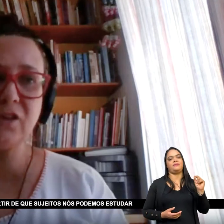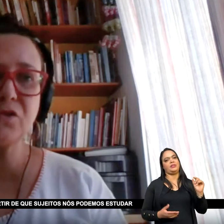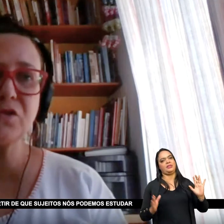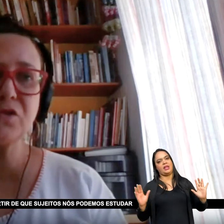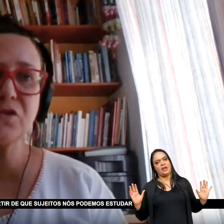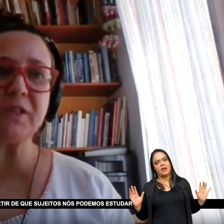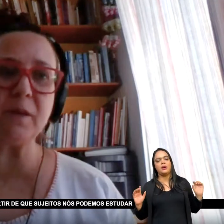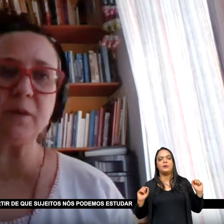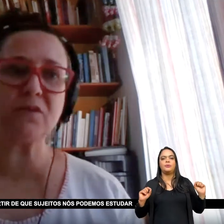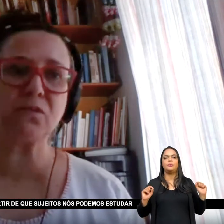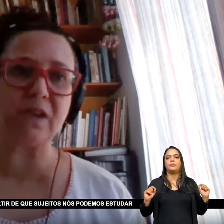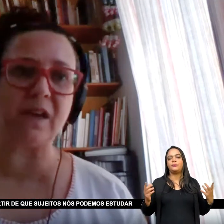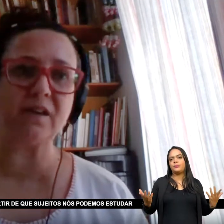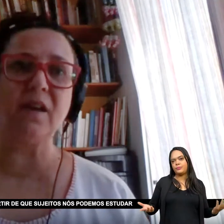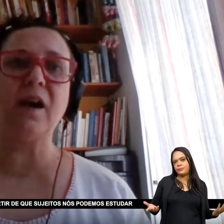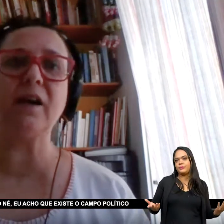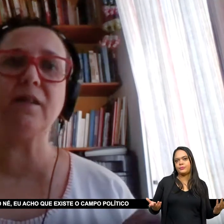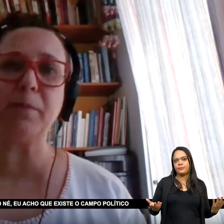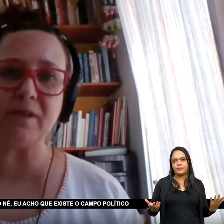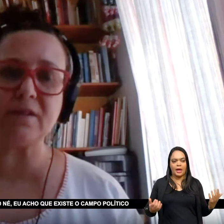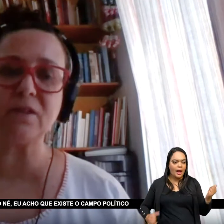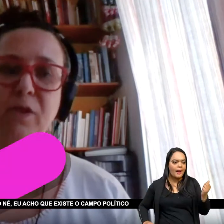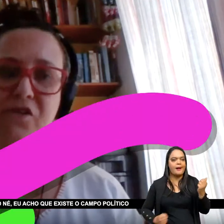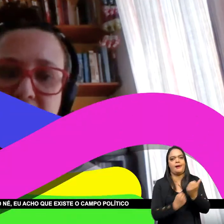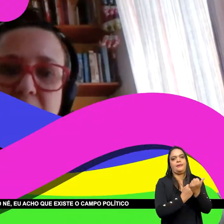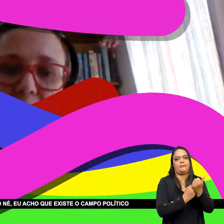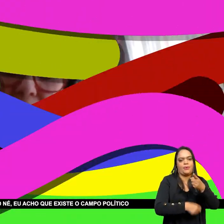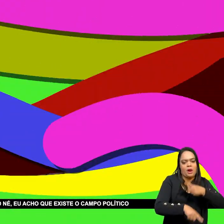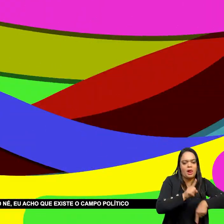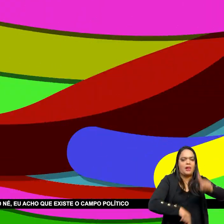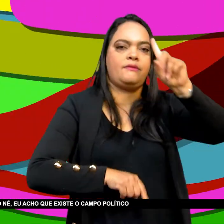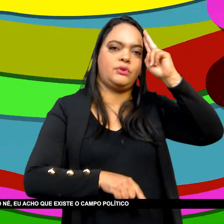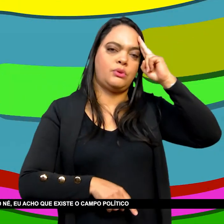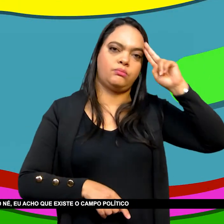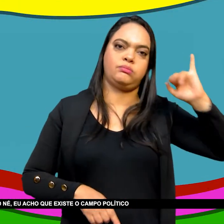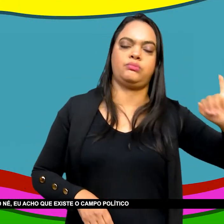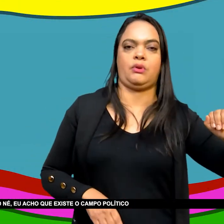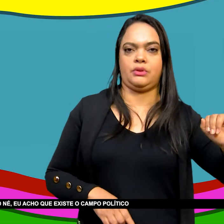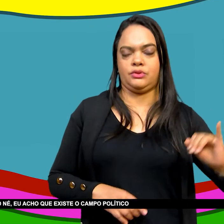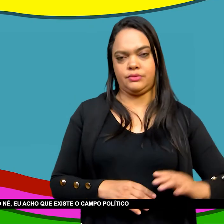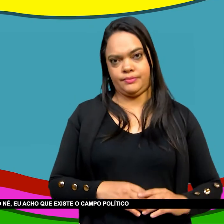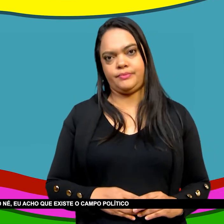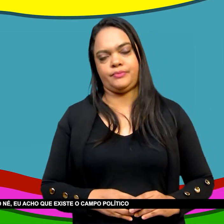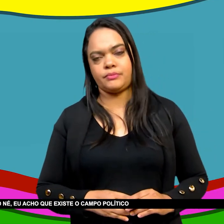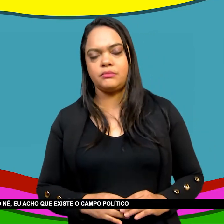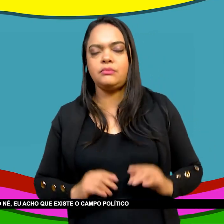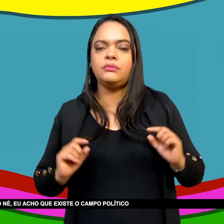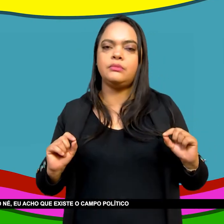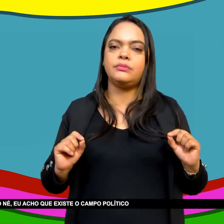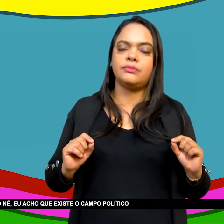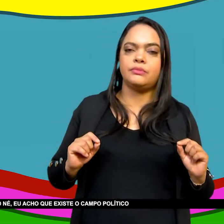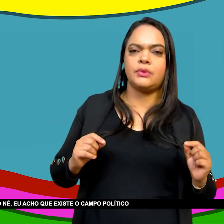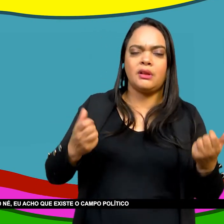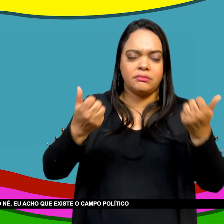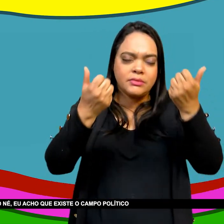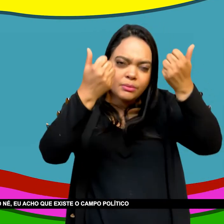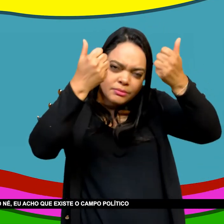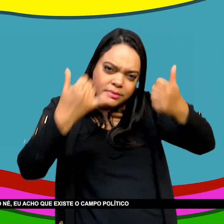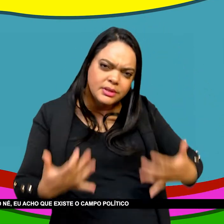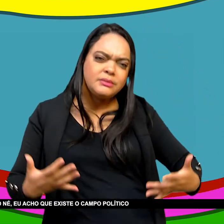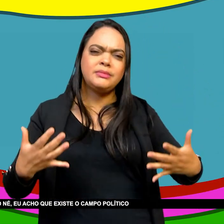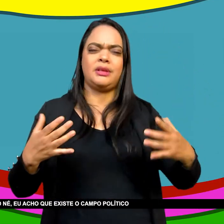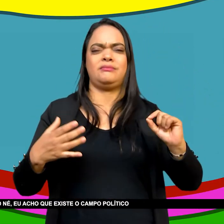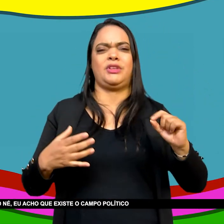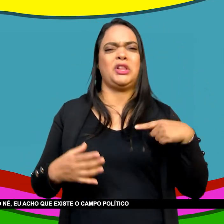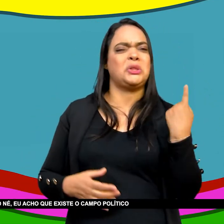sujeitos Nós podemos estudar A independência do Haiti Em termos de sujeito coletivo Eu acho que